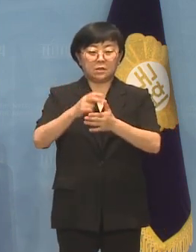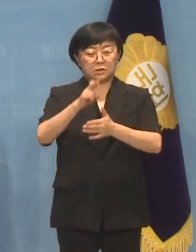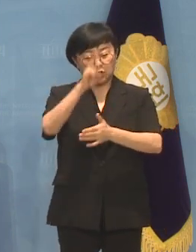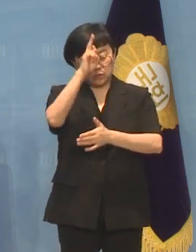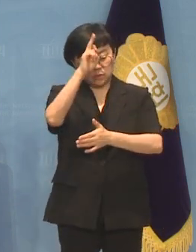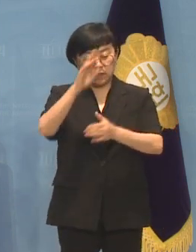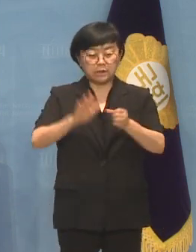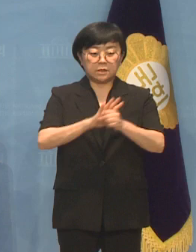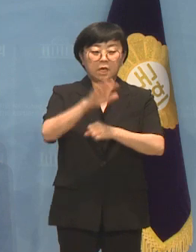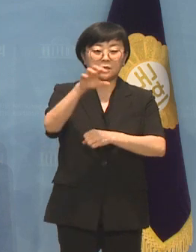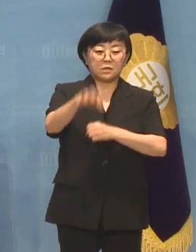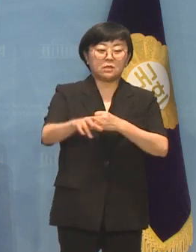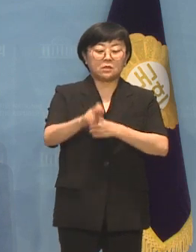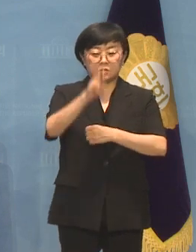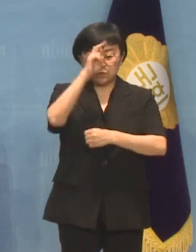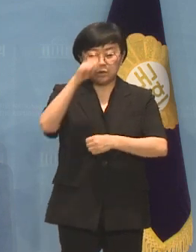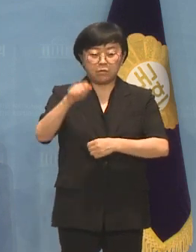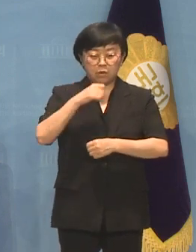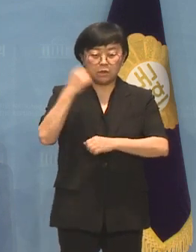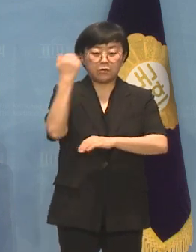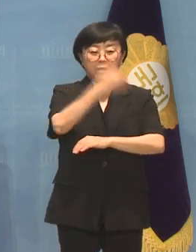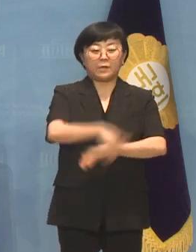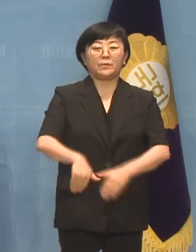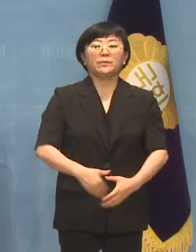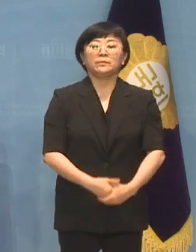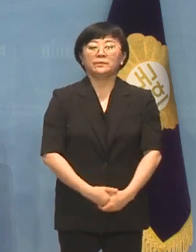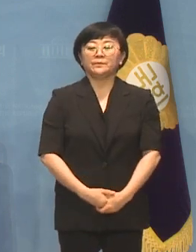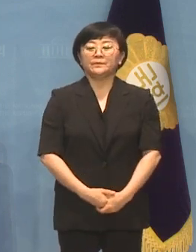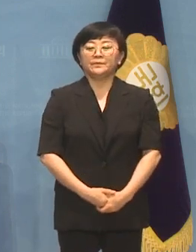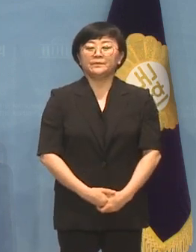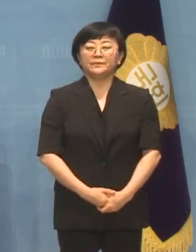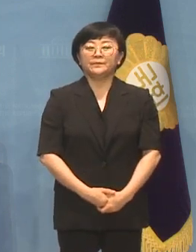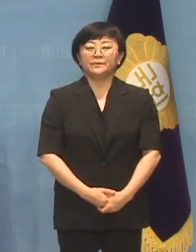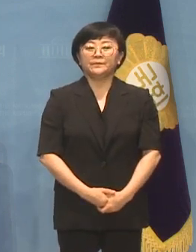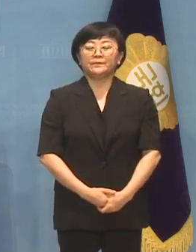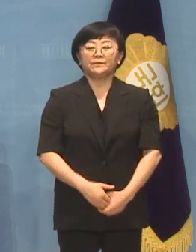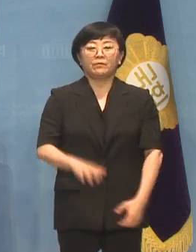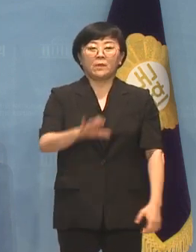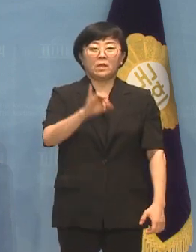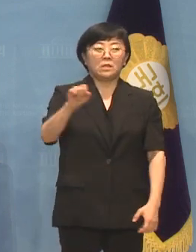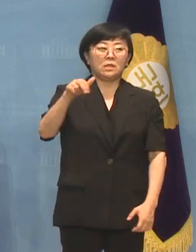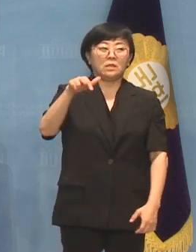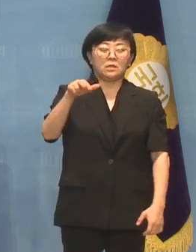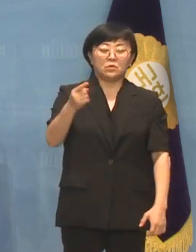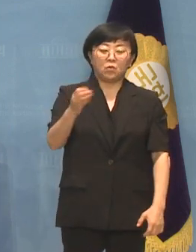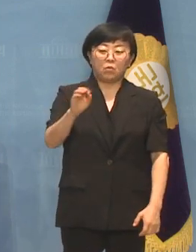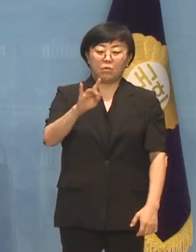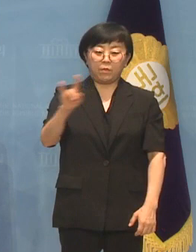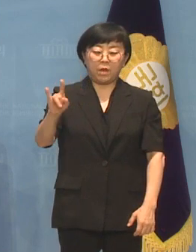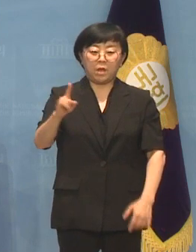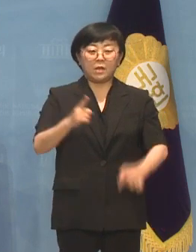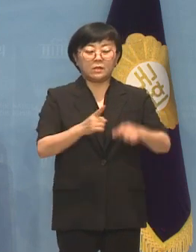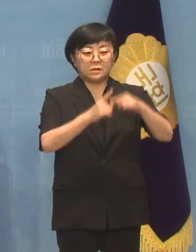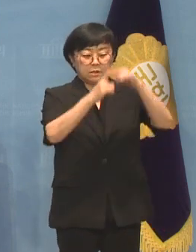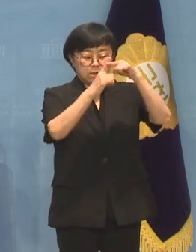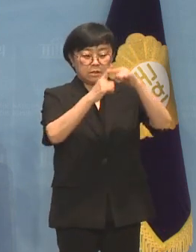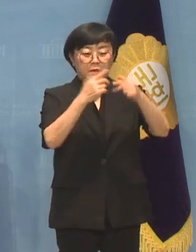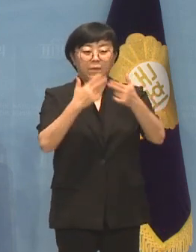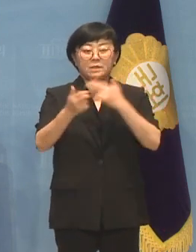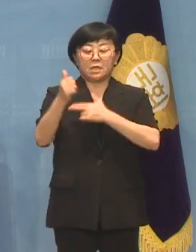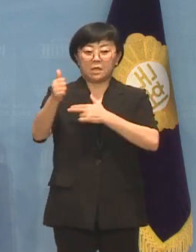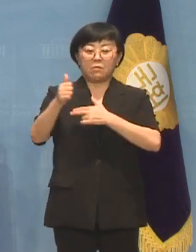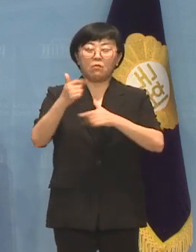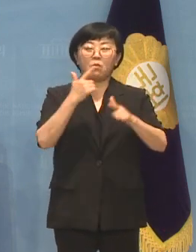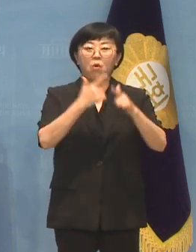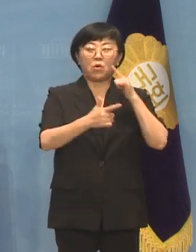사랑제에서 오찬을 주최할 예정입니다 이종배 한 스위스 의원 진선협회장은